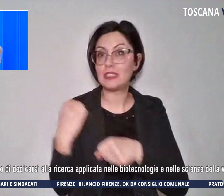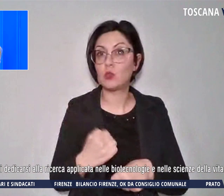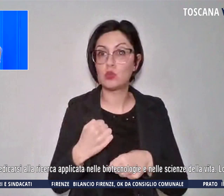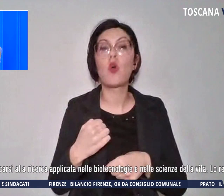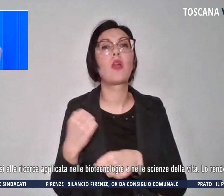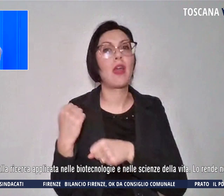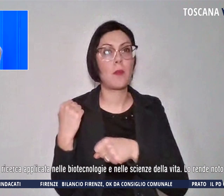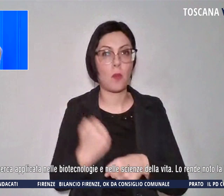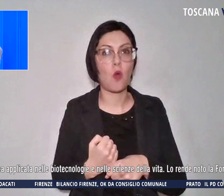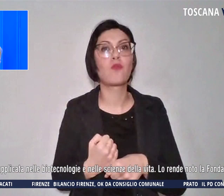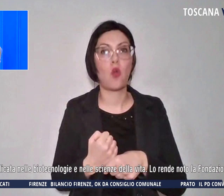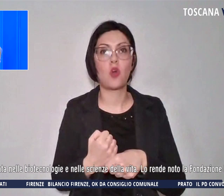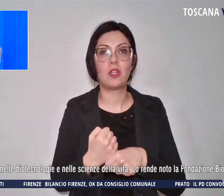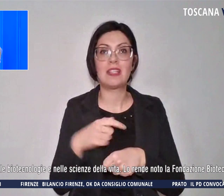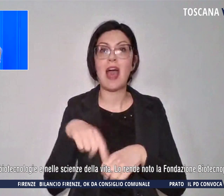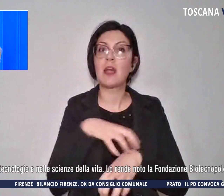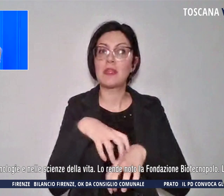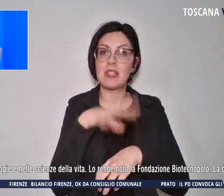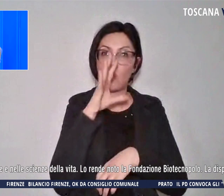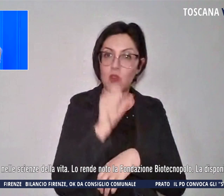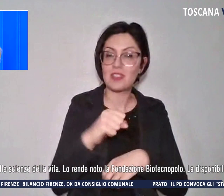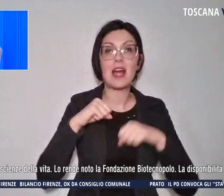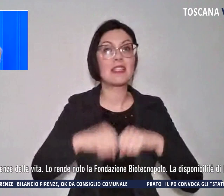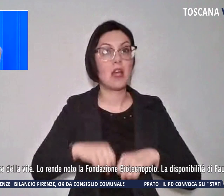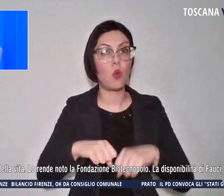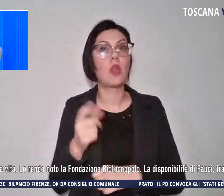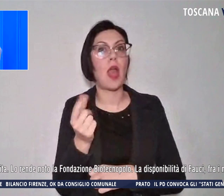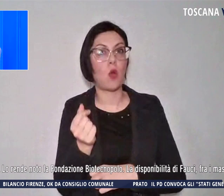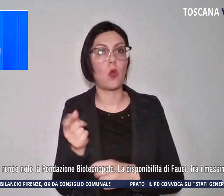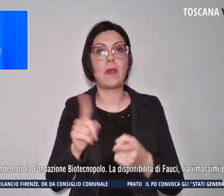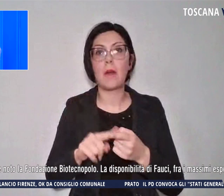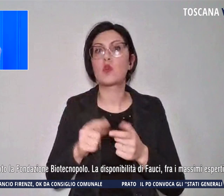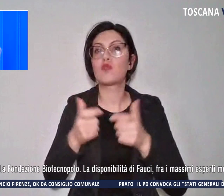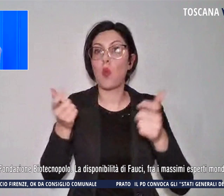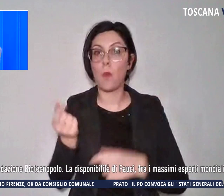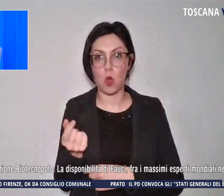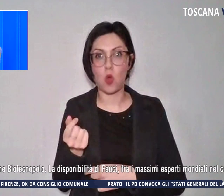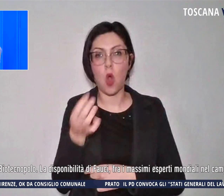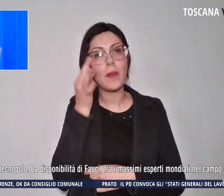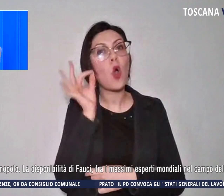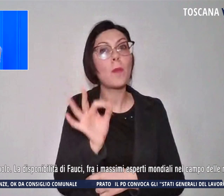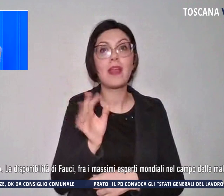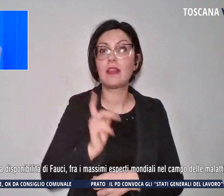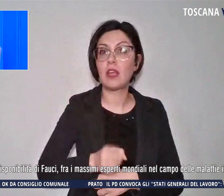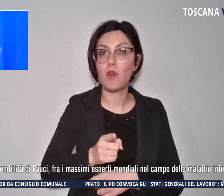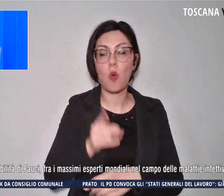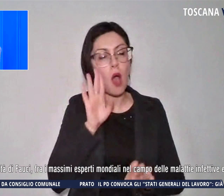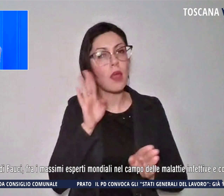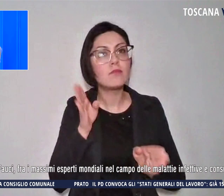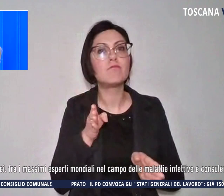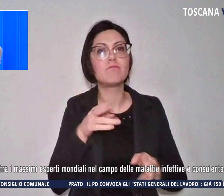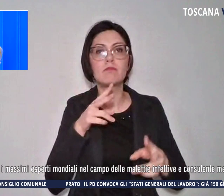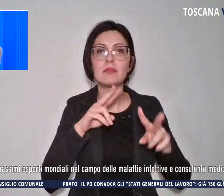'Università della Salute, dell'Economia e dello Sviluppo Economico con lo scopo di dedicarsi alla ricerca